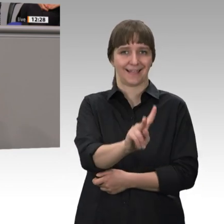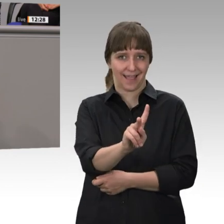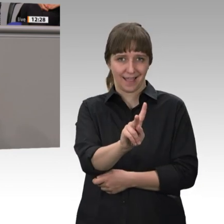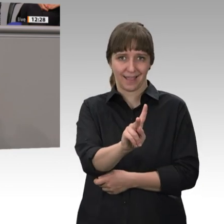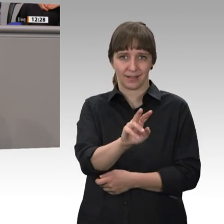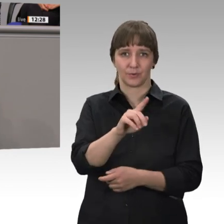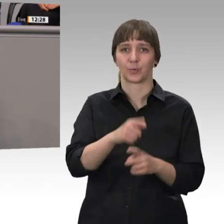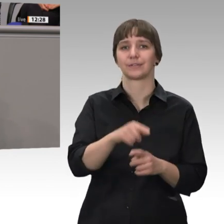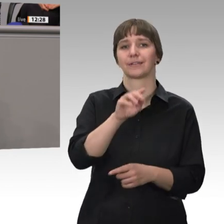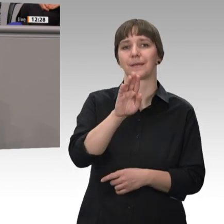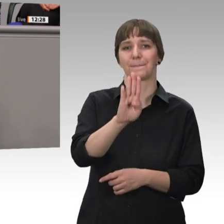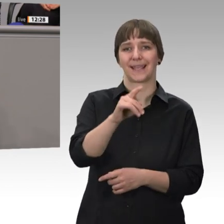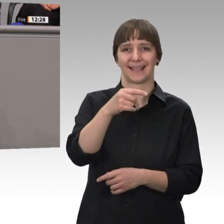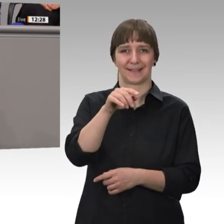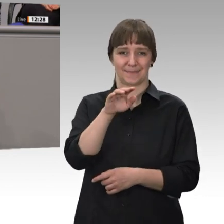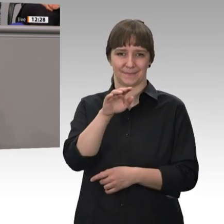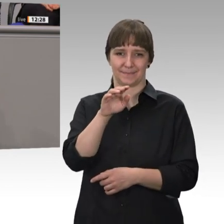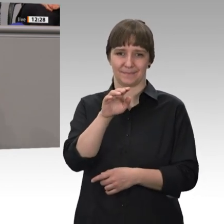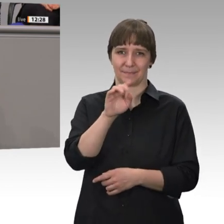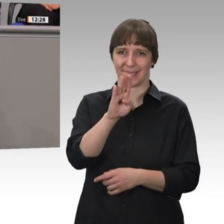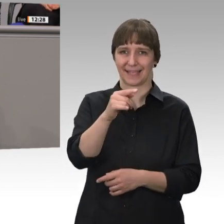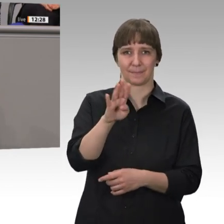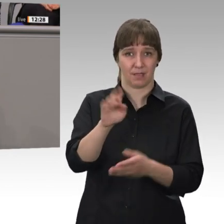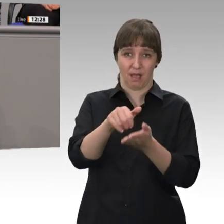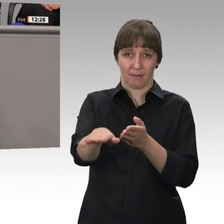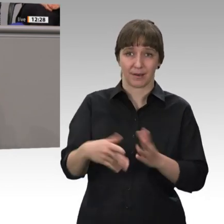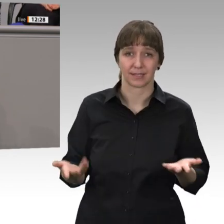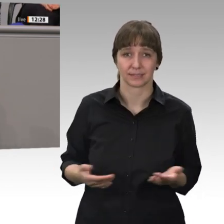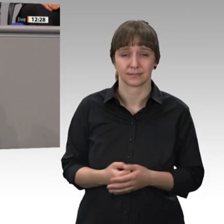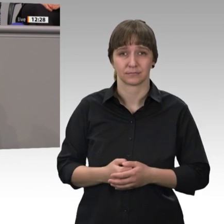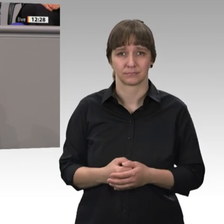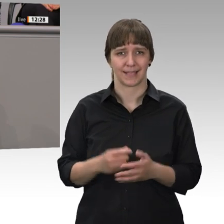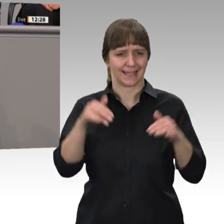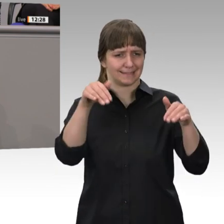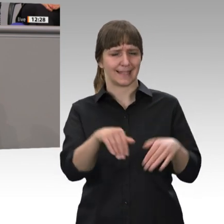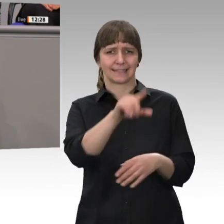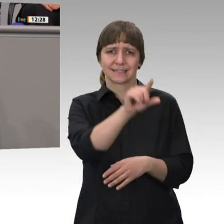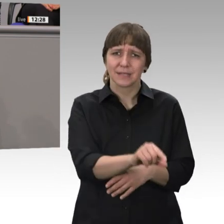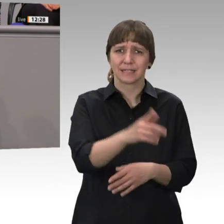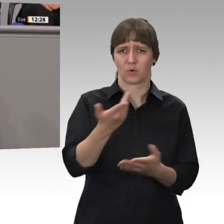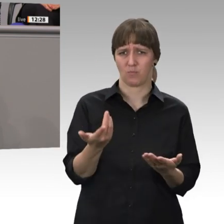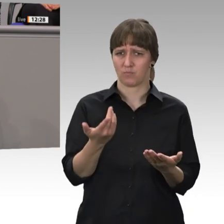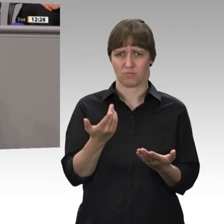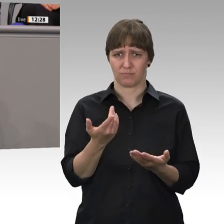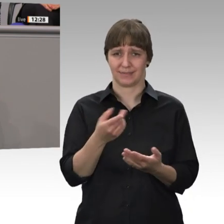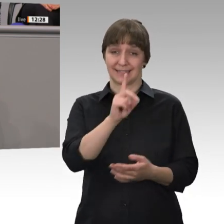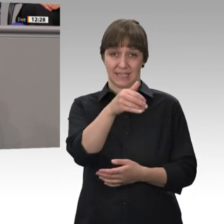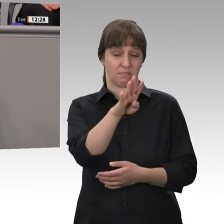Ein armutsfestes Existenzminimum ohne Vorleistung sei Sache der Grundsicherung und nicht der Rente, schreibt der DGB in seiner Stellungnahme.